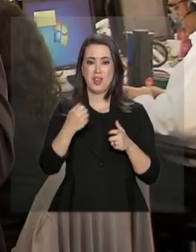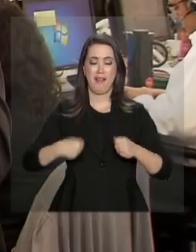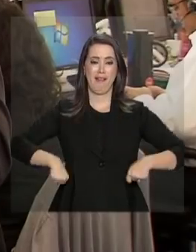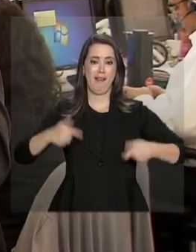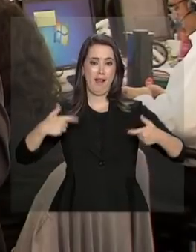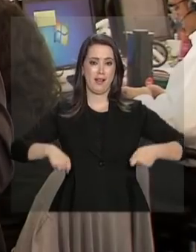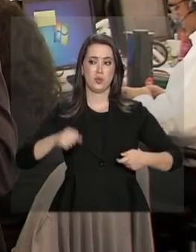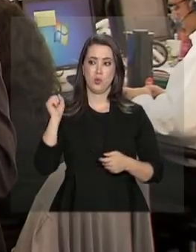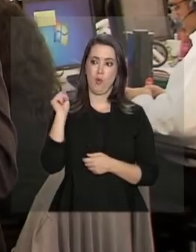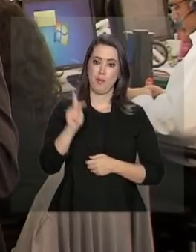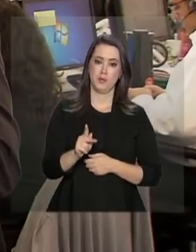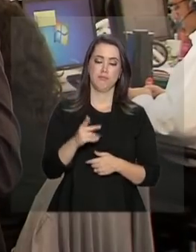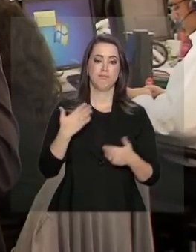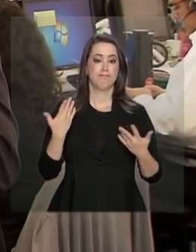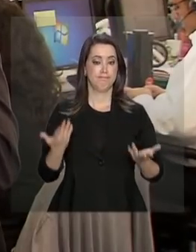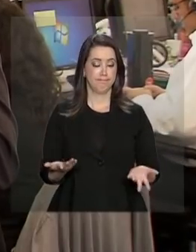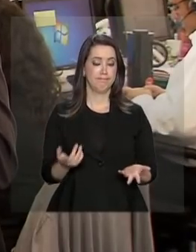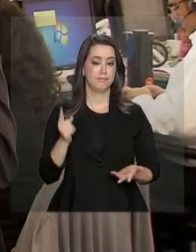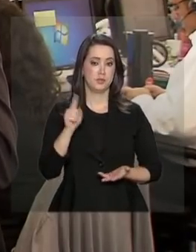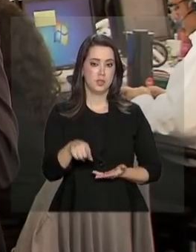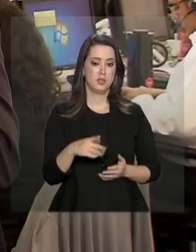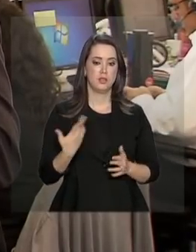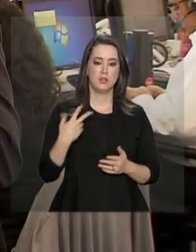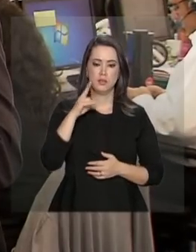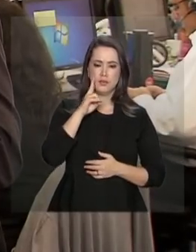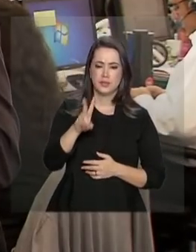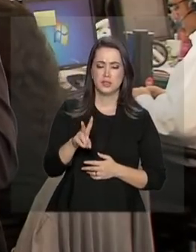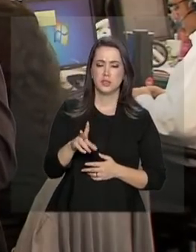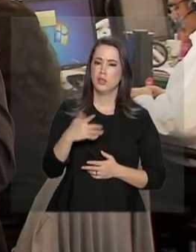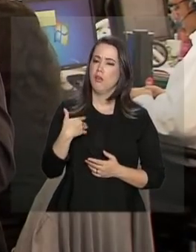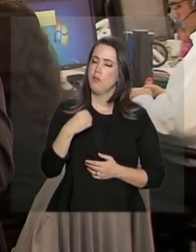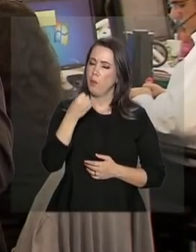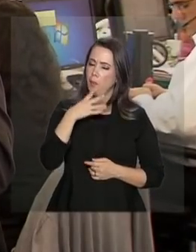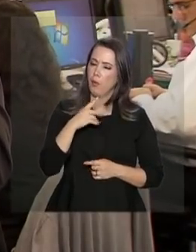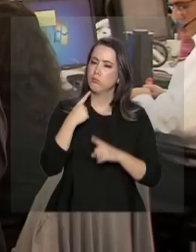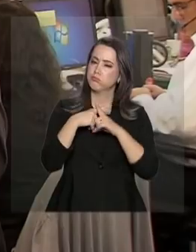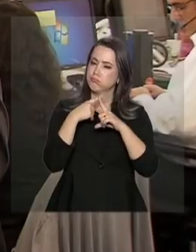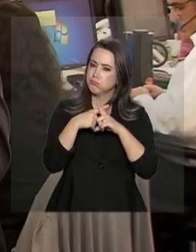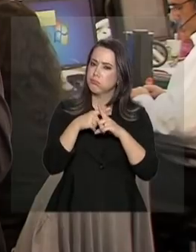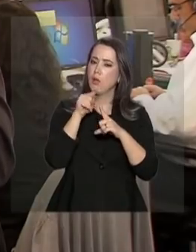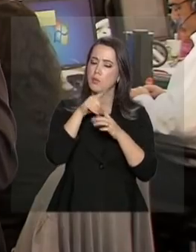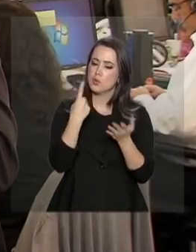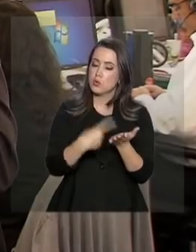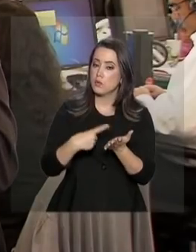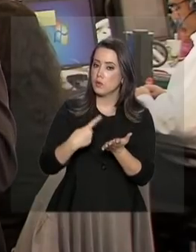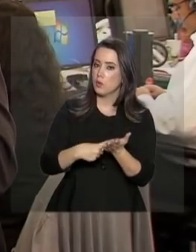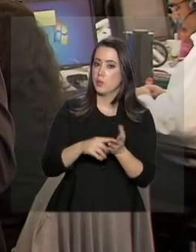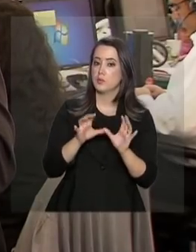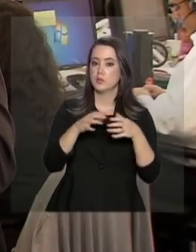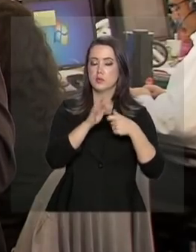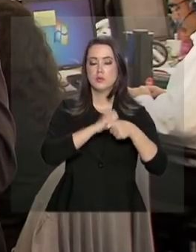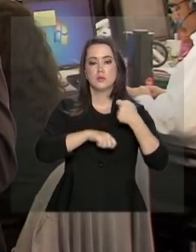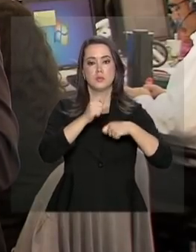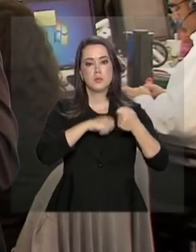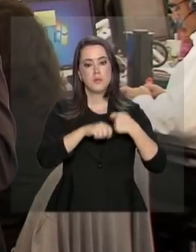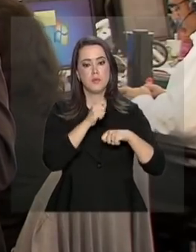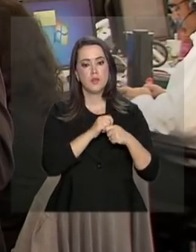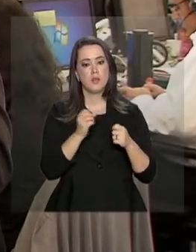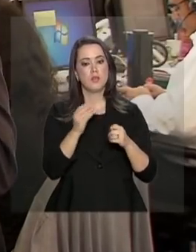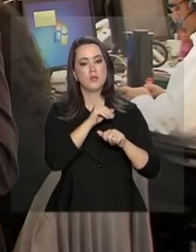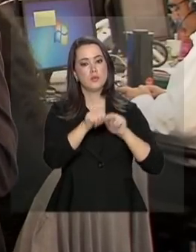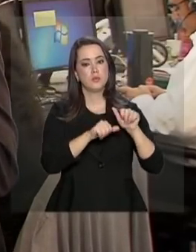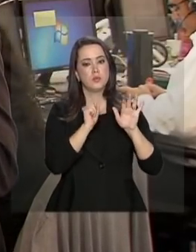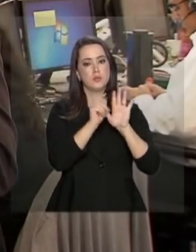gastos com aposentadoria. Por isso, o mercado viu de maneira tão positiva o compromisso da equipe econômica com a